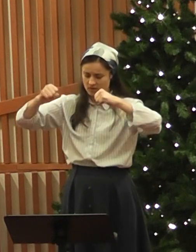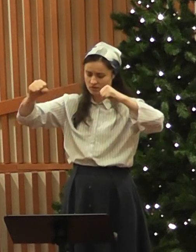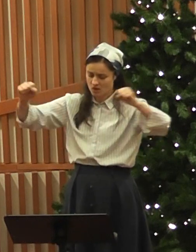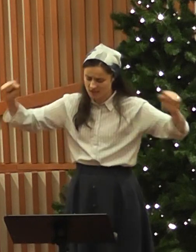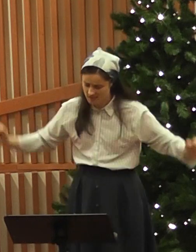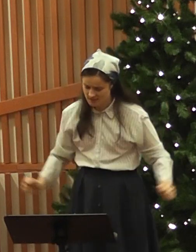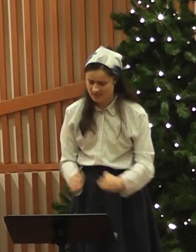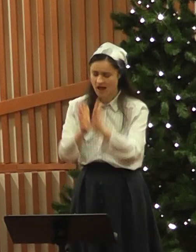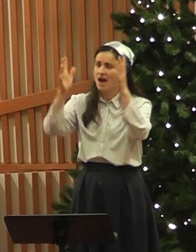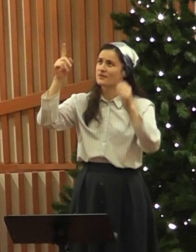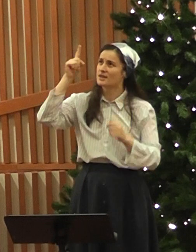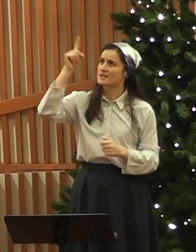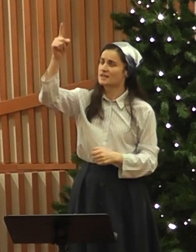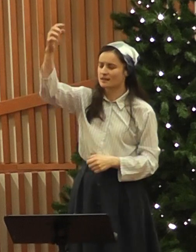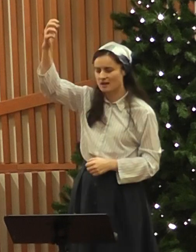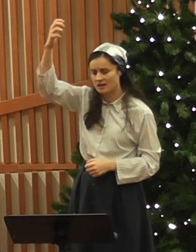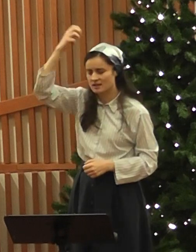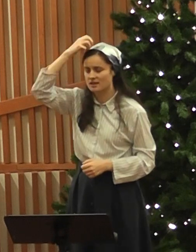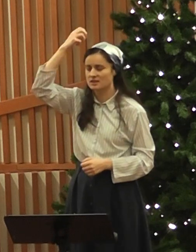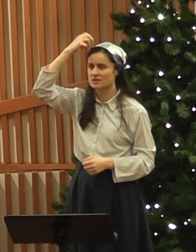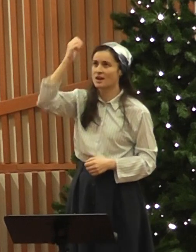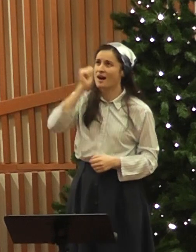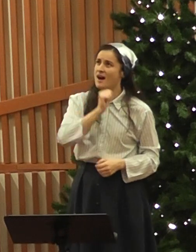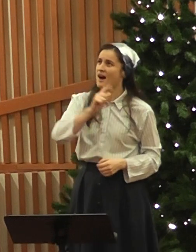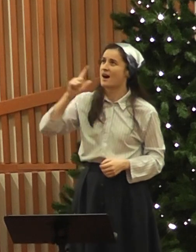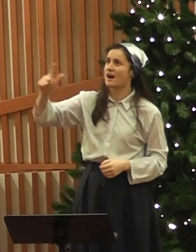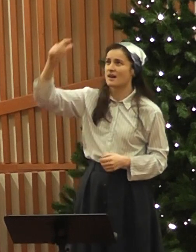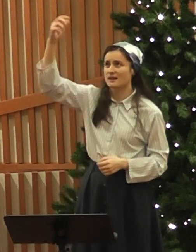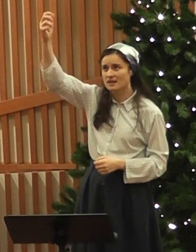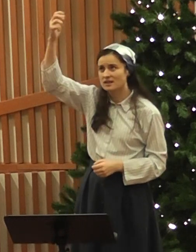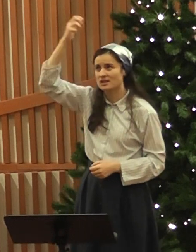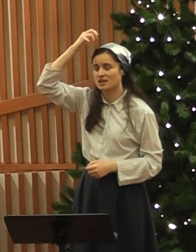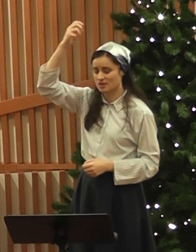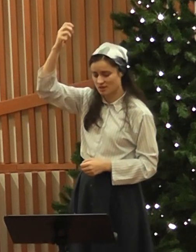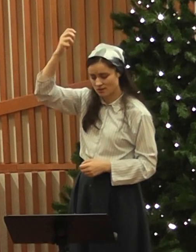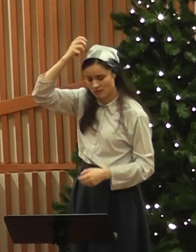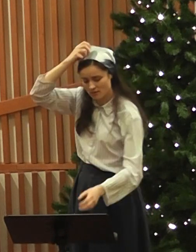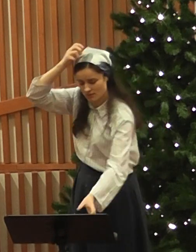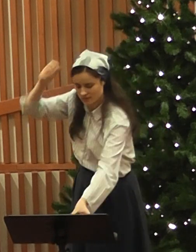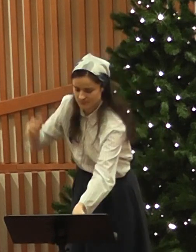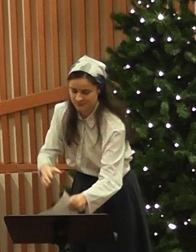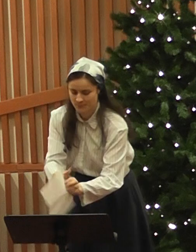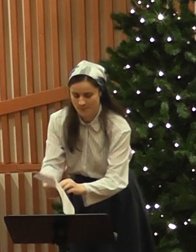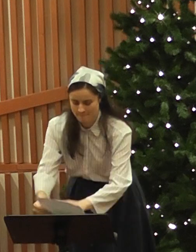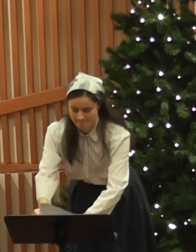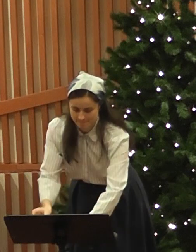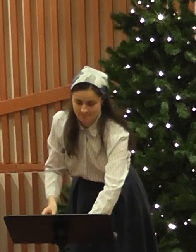Domn al gloriei, salvator. Slavă ție, Rege al Regilor.